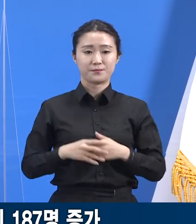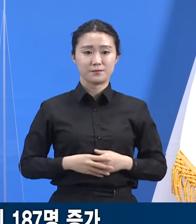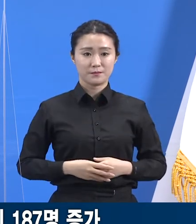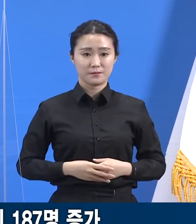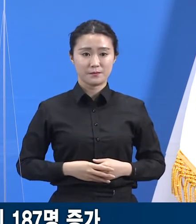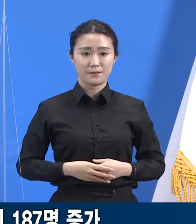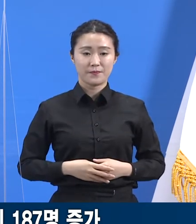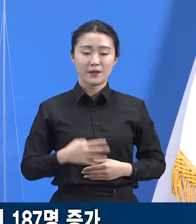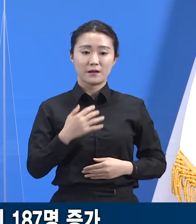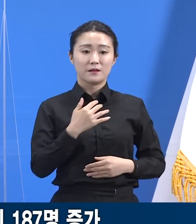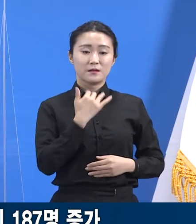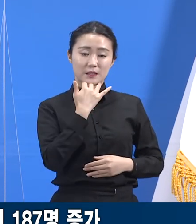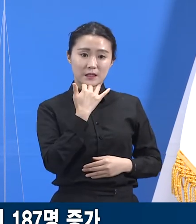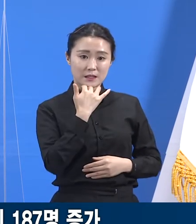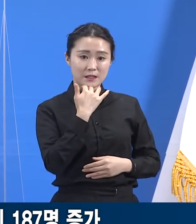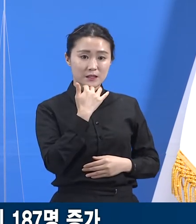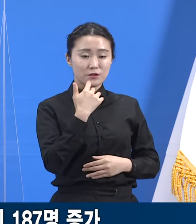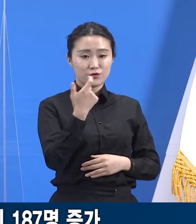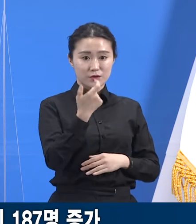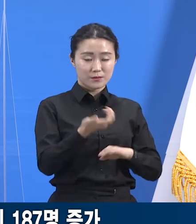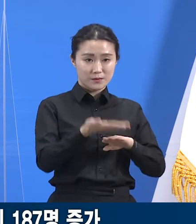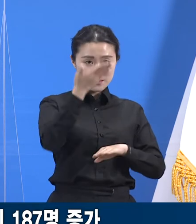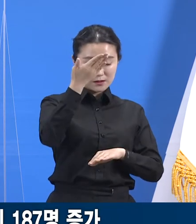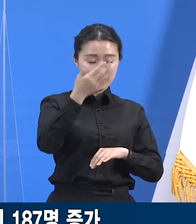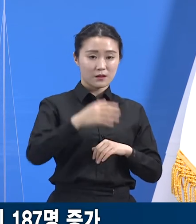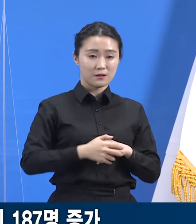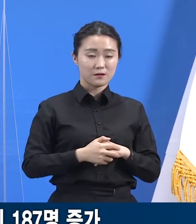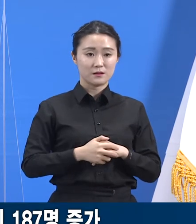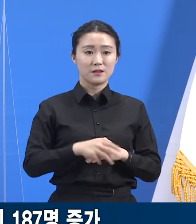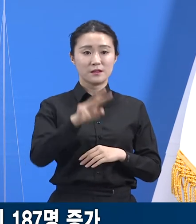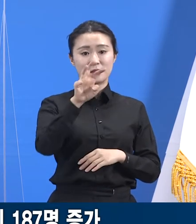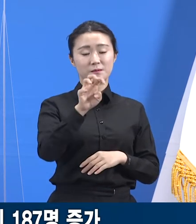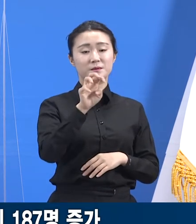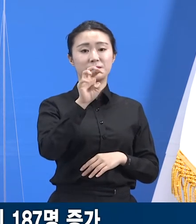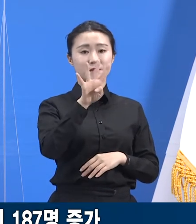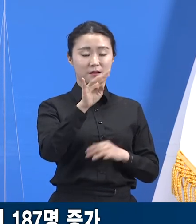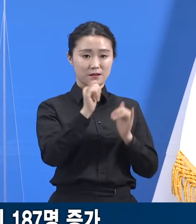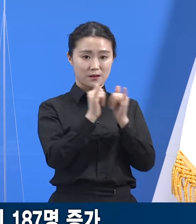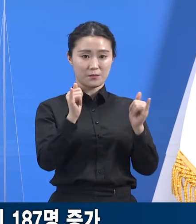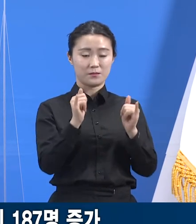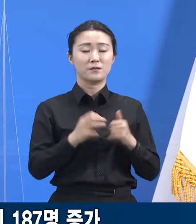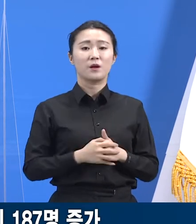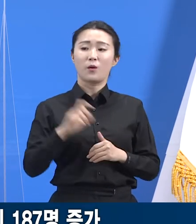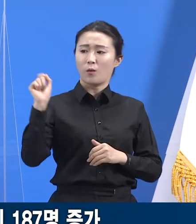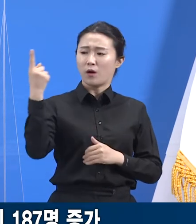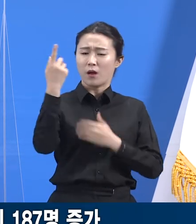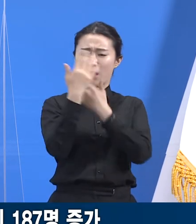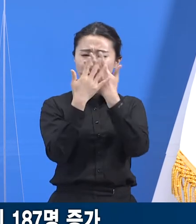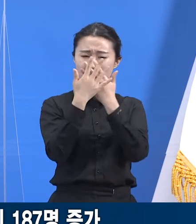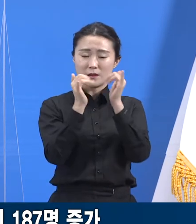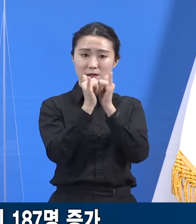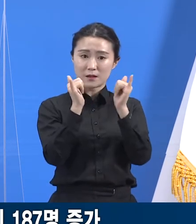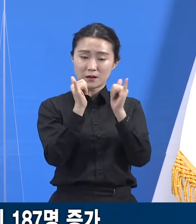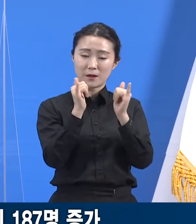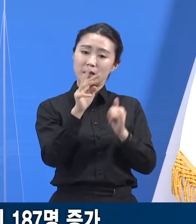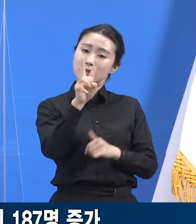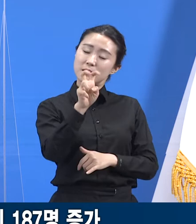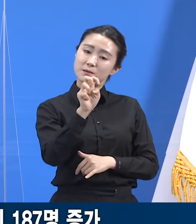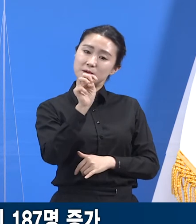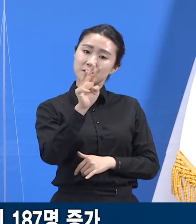.2%를 차지합니다. 감염 경로를 알 수 없는 확진자는 33.2%인